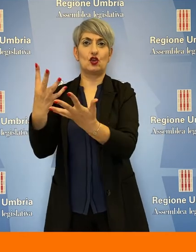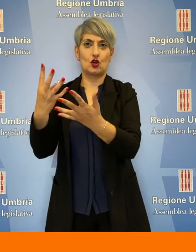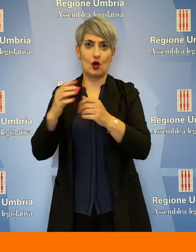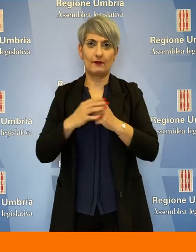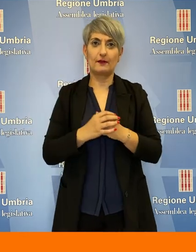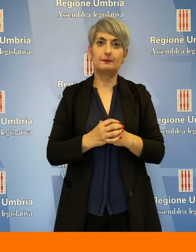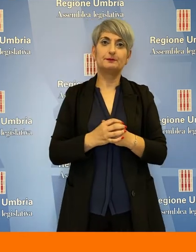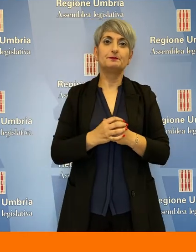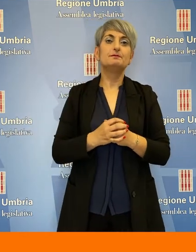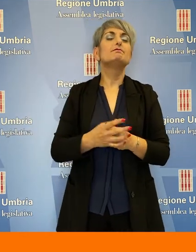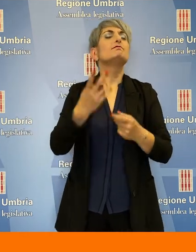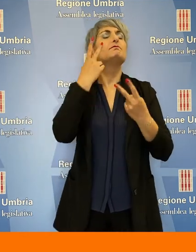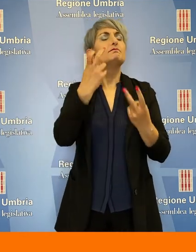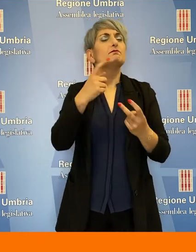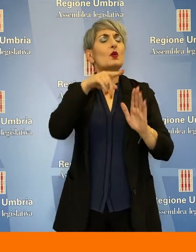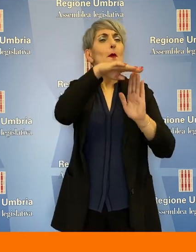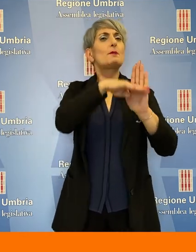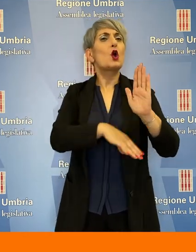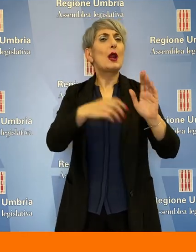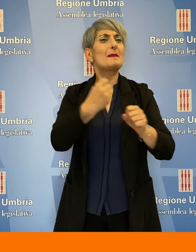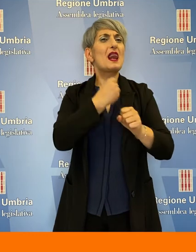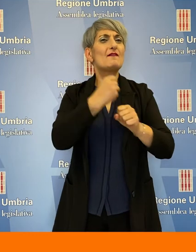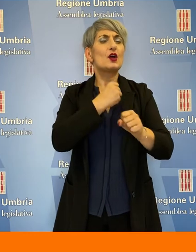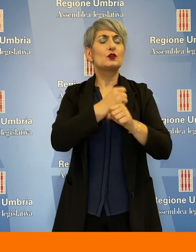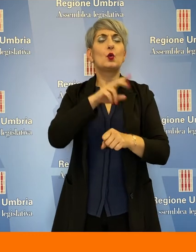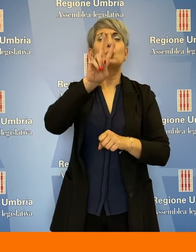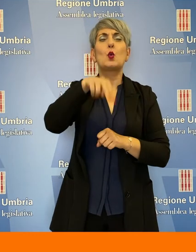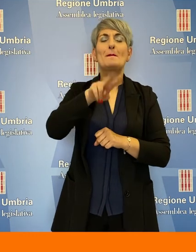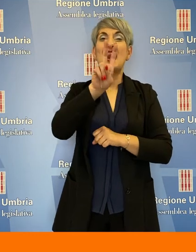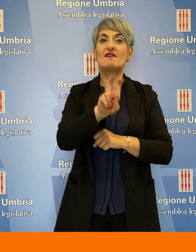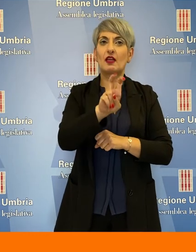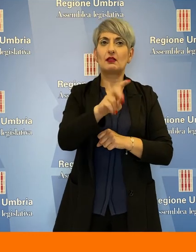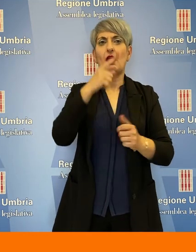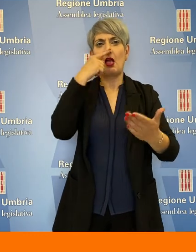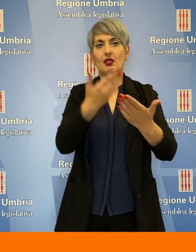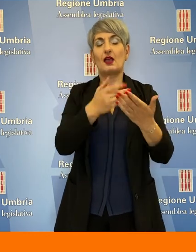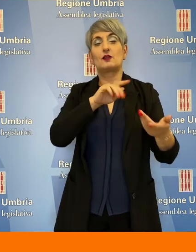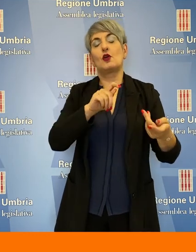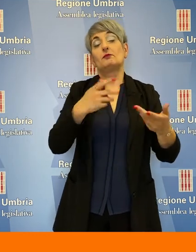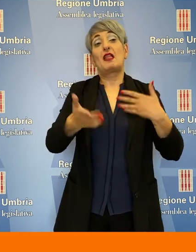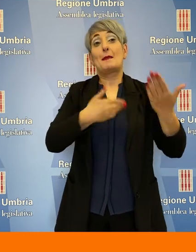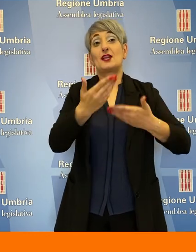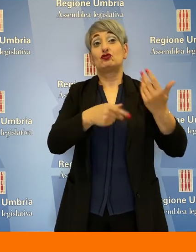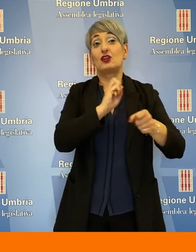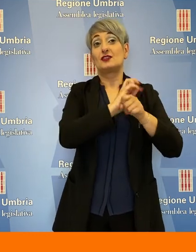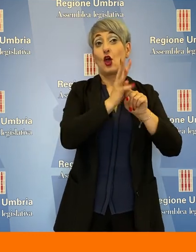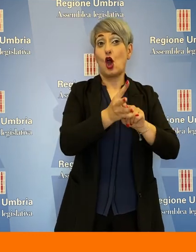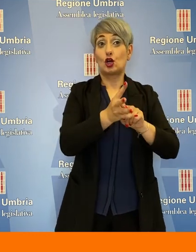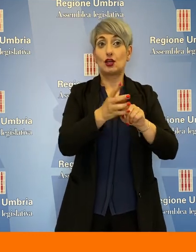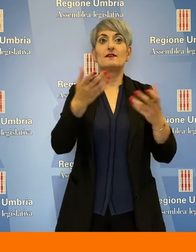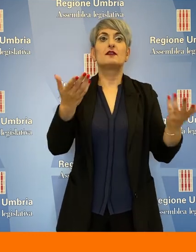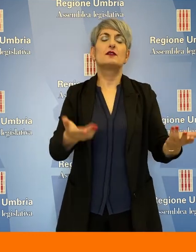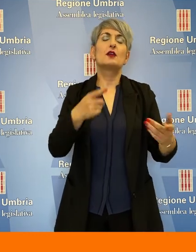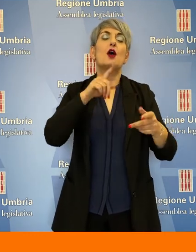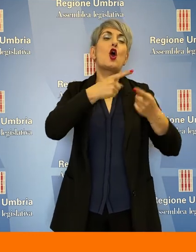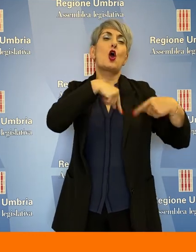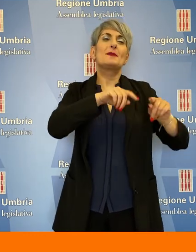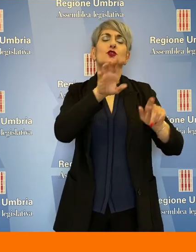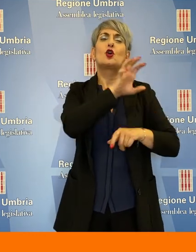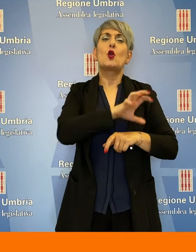finanziario 2019. Per quanto riguarda il programma di lavoro 2020 adattato per l'emergenza coronavirus, la Commissione